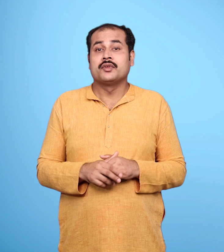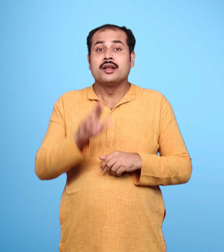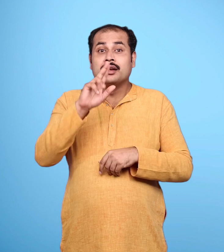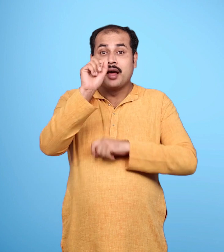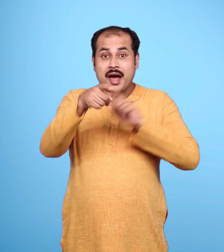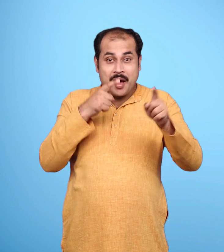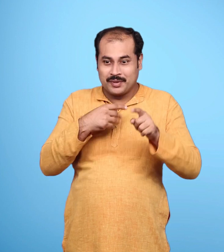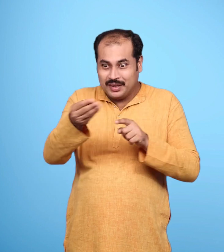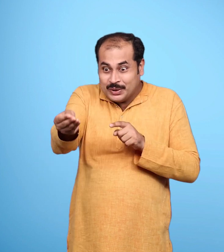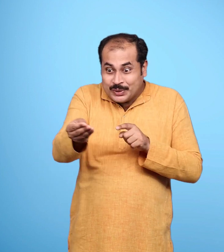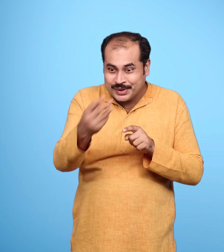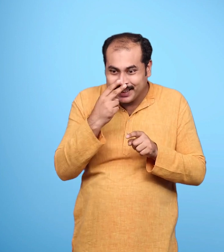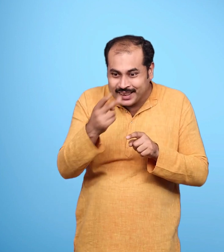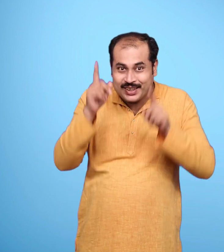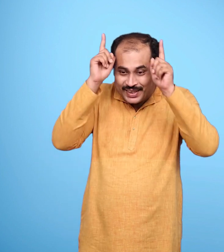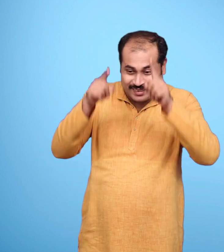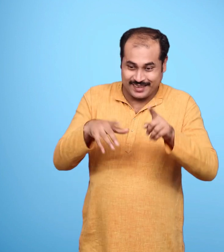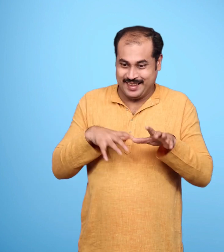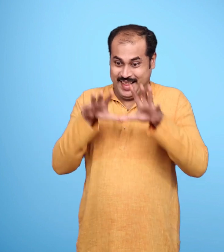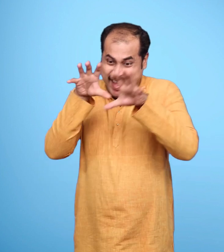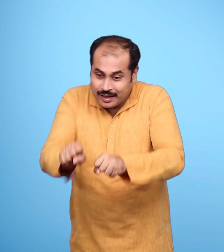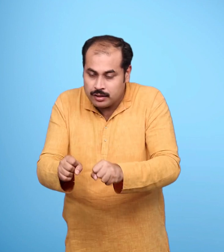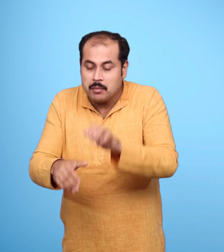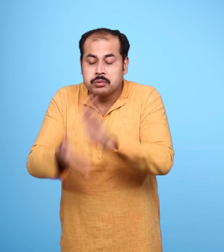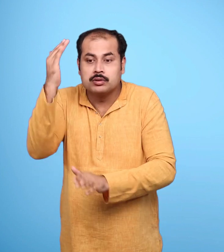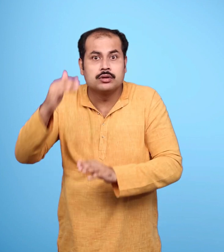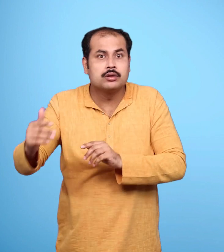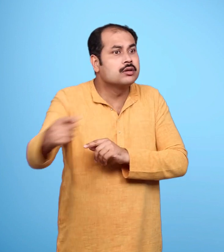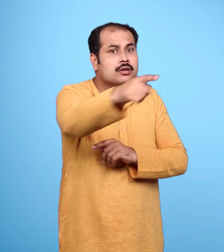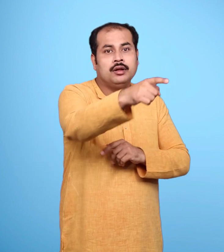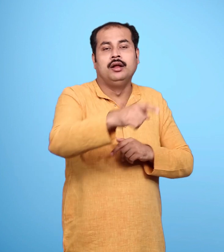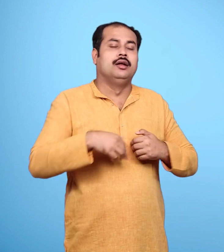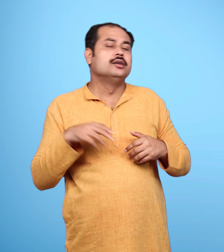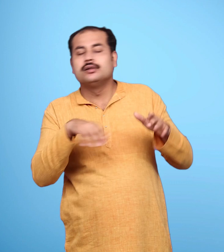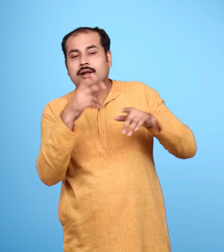राम जब भी उसे पकड़ने का प्रयास करते वह भाग कर और दूर चला जाता